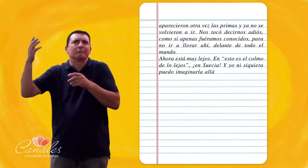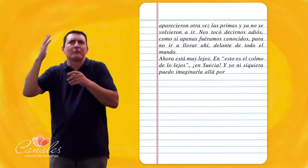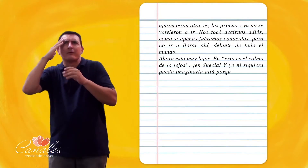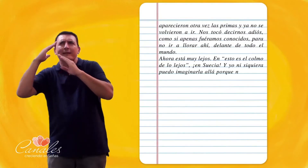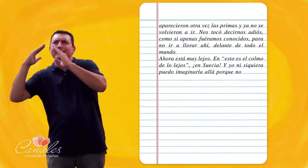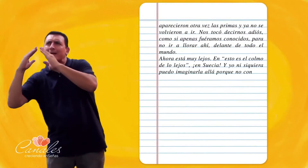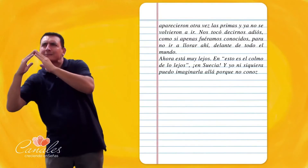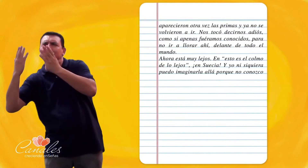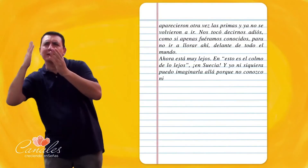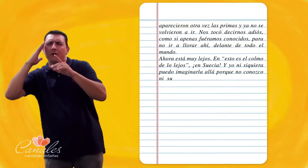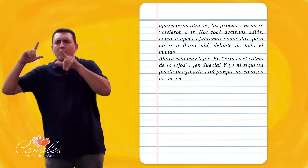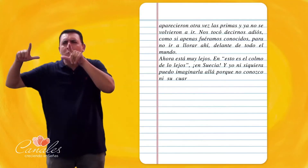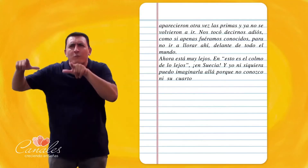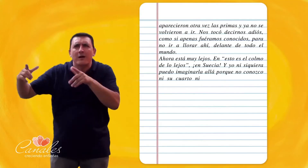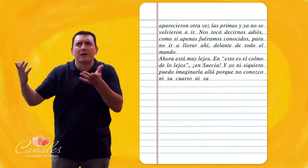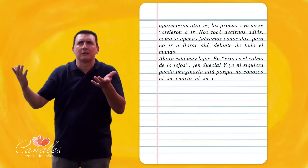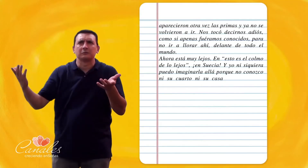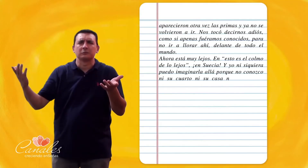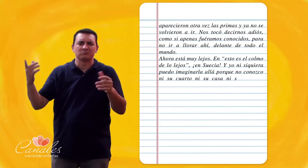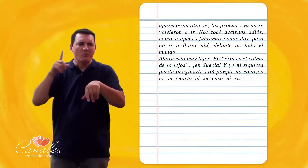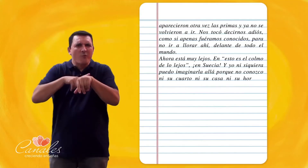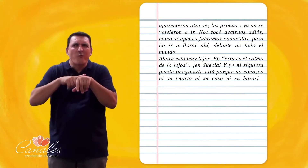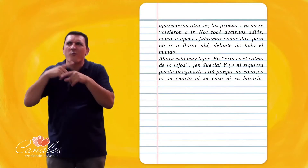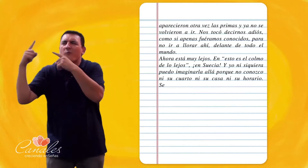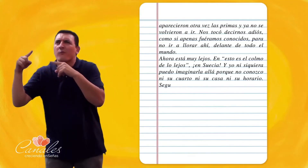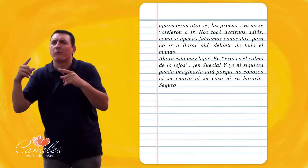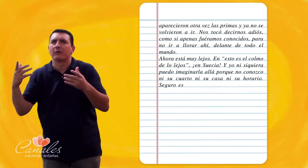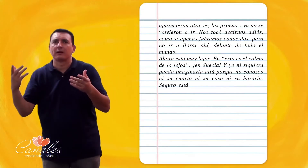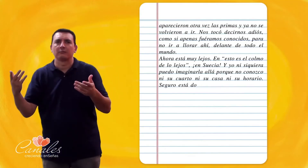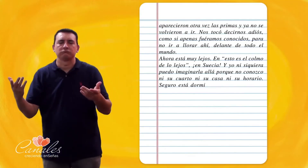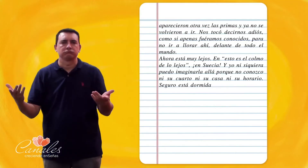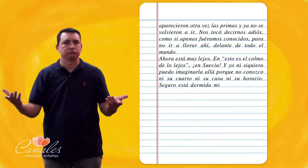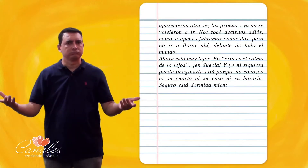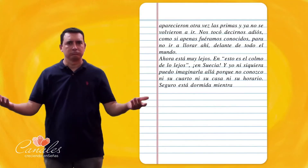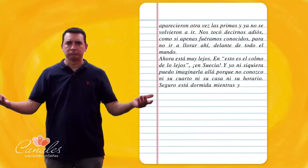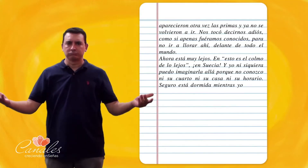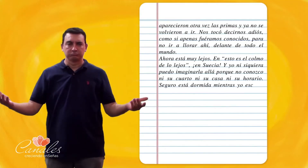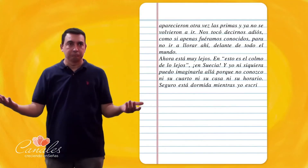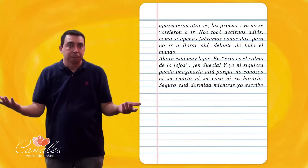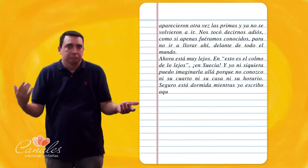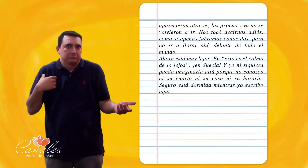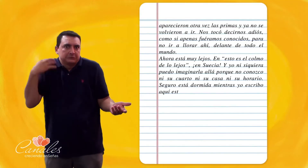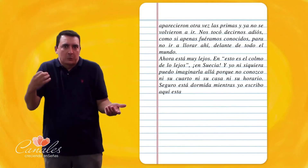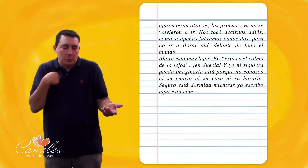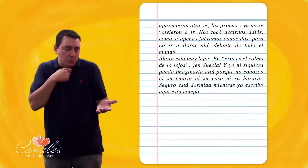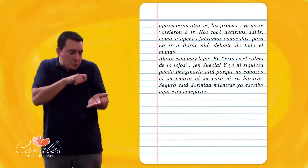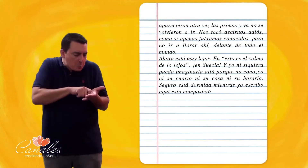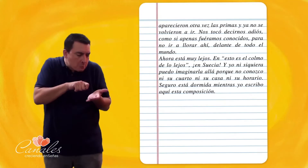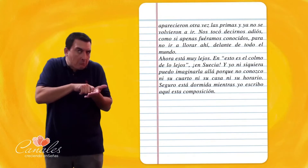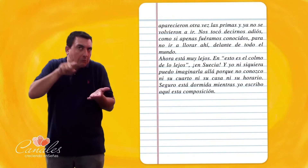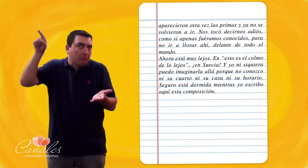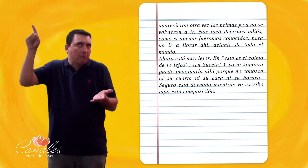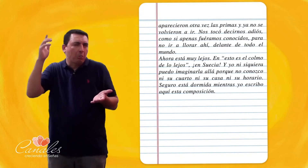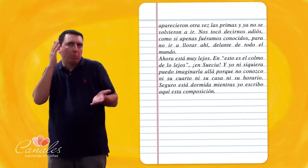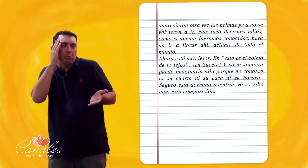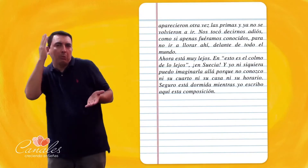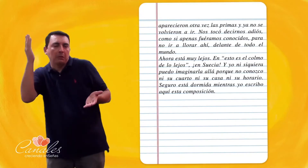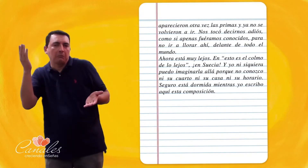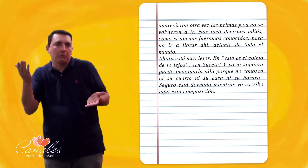imaginarla Allá Porque no conozco Ni su cuarto Ni su casa Ni su horario Seguro está dormida Mientras yo escribo Aquí